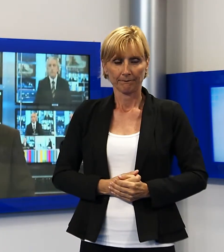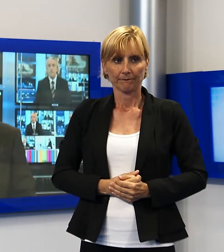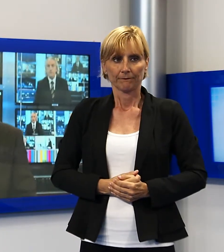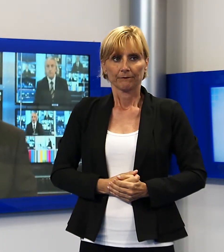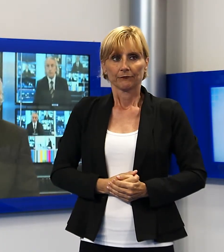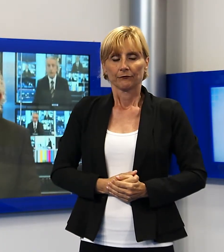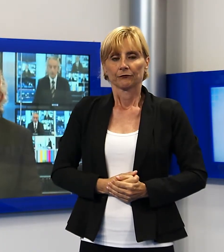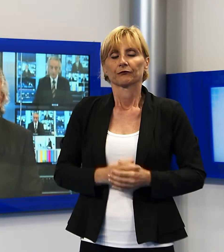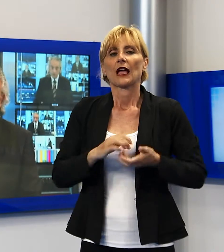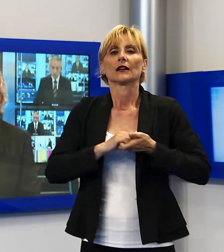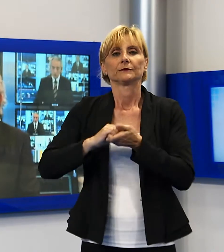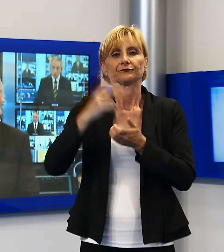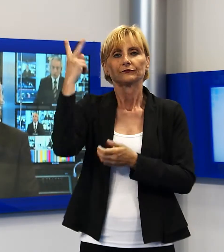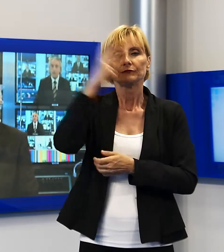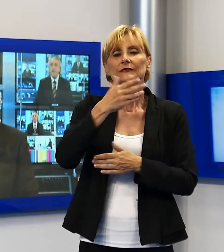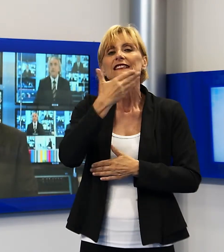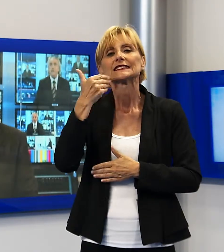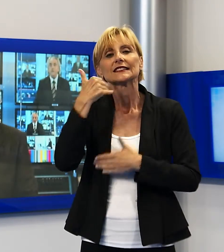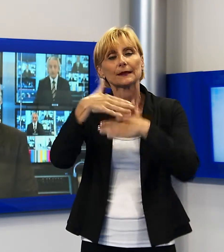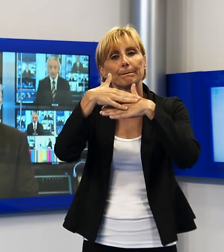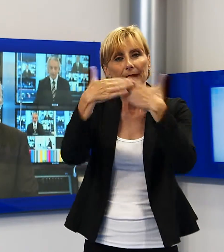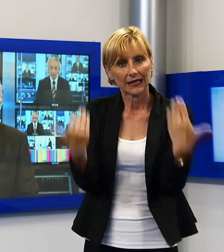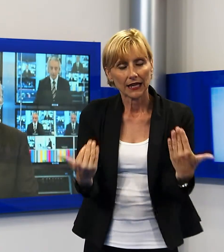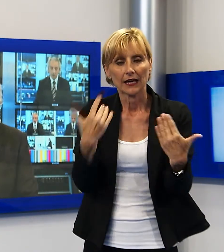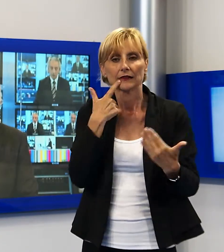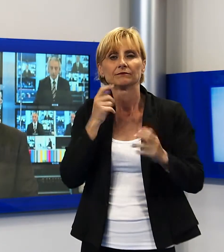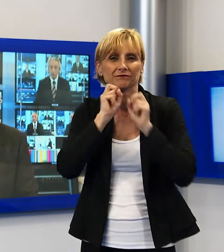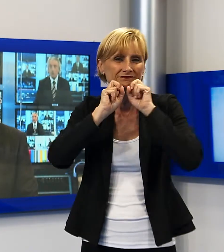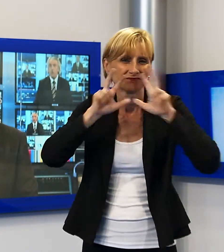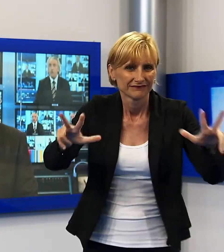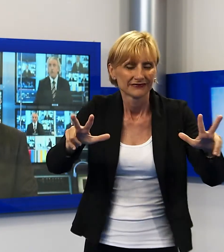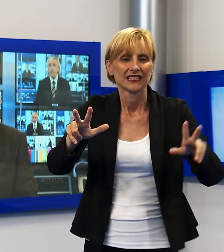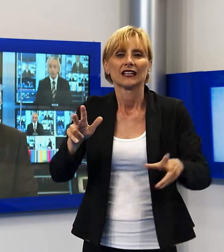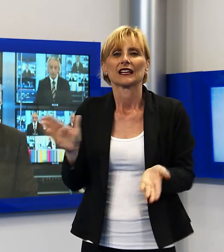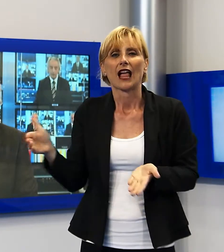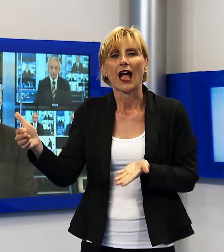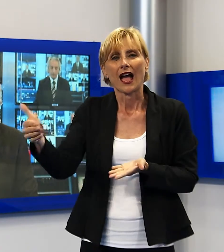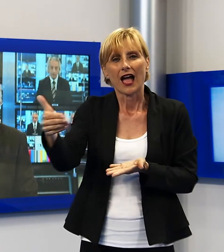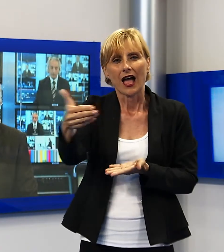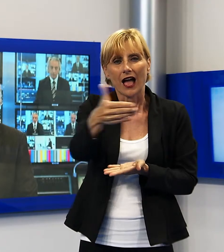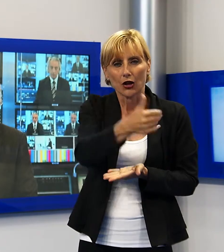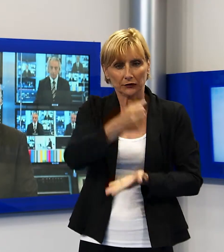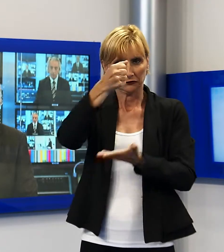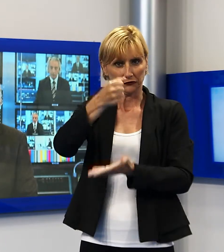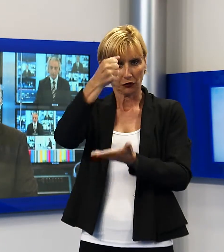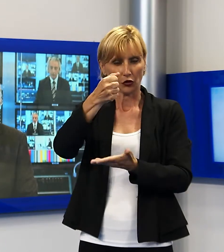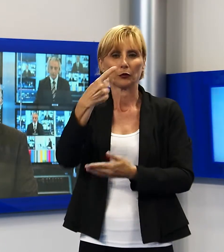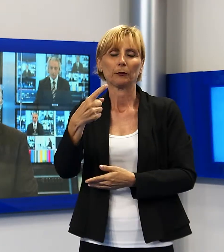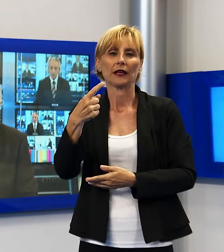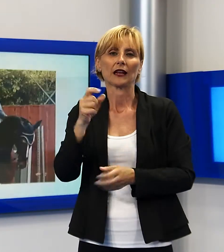L'associazione Lucca senza barriere ha lanciato una raccolta di fondi a favore dell'atleta paralimpico di paradressage Denis Cocu.